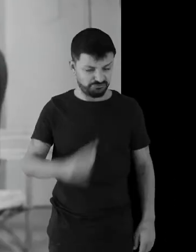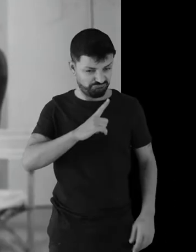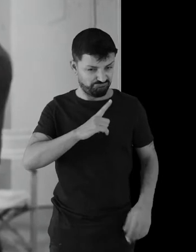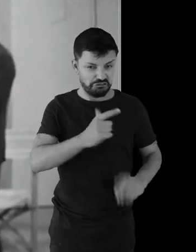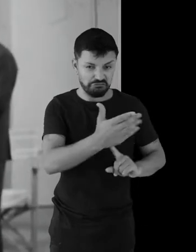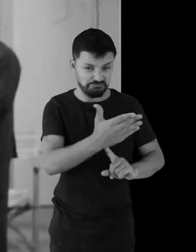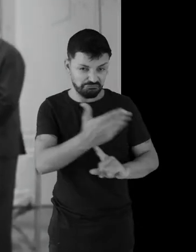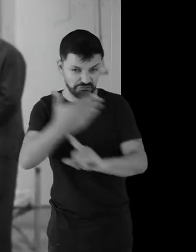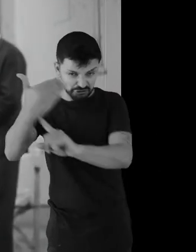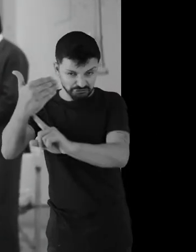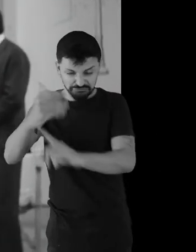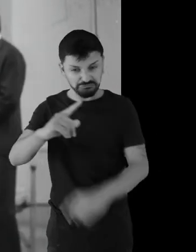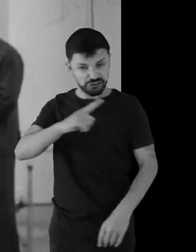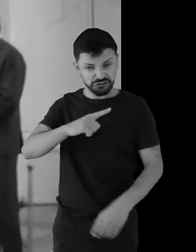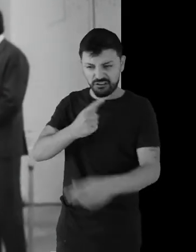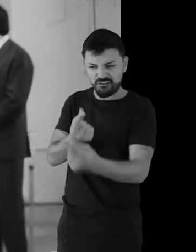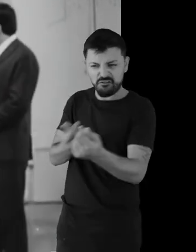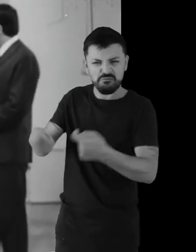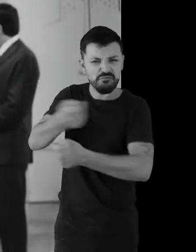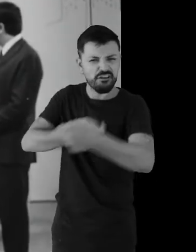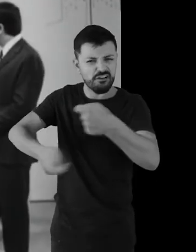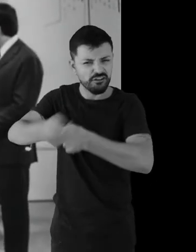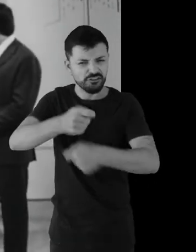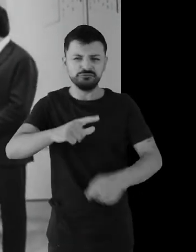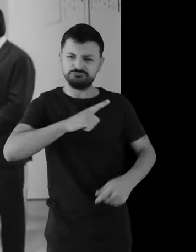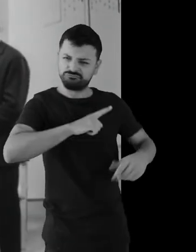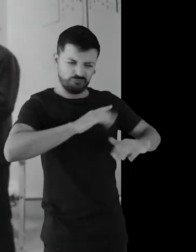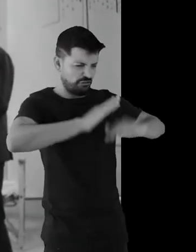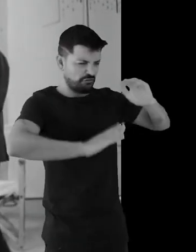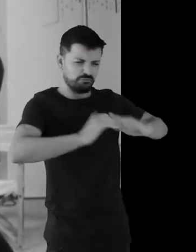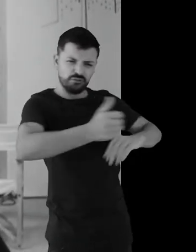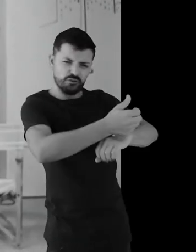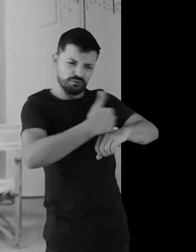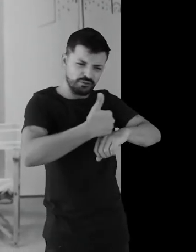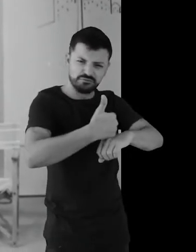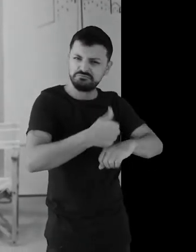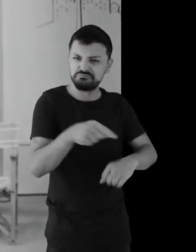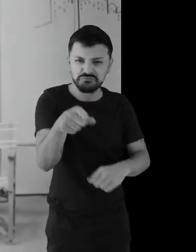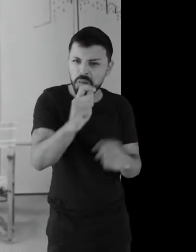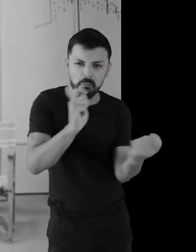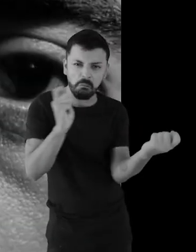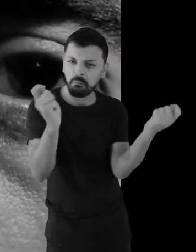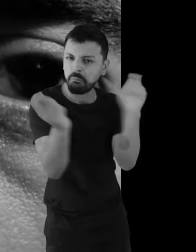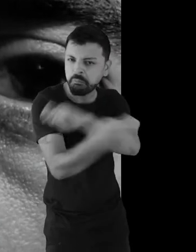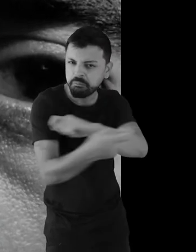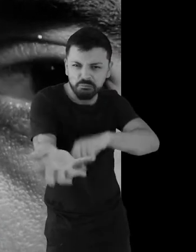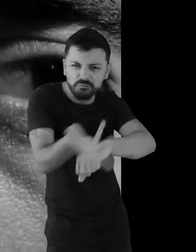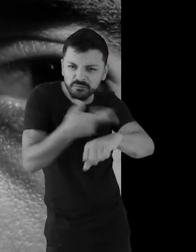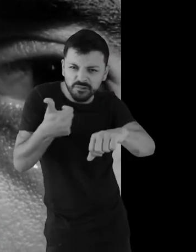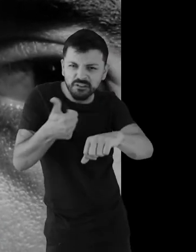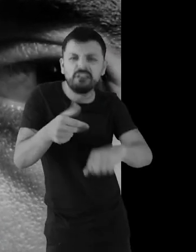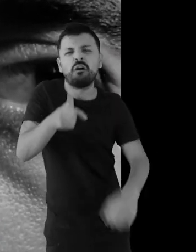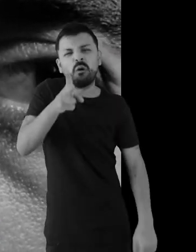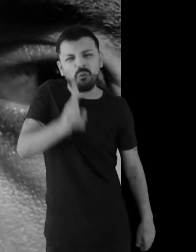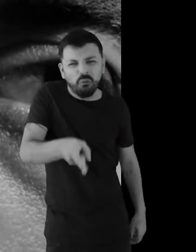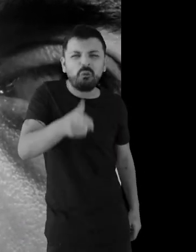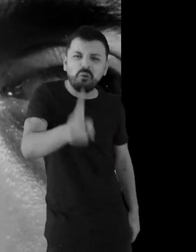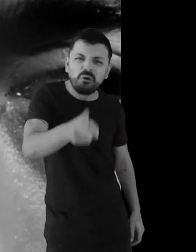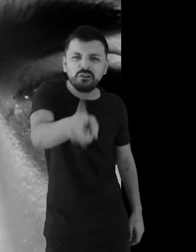Existem tecnologias, existem mercados, existem profissionais. E quem não se aperfeiçoar vai continuar.